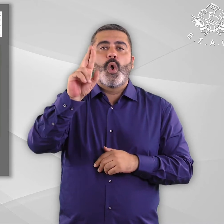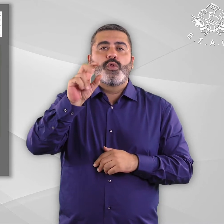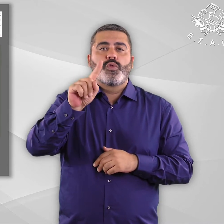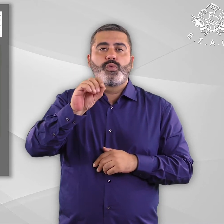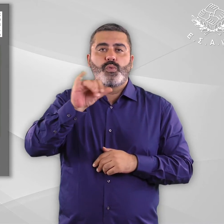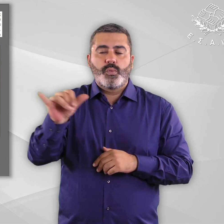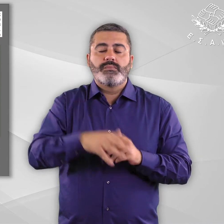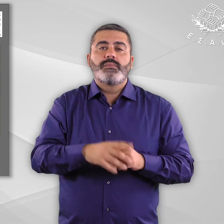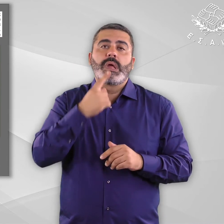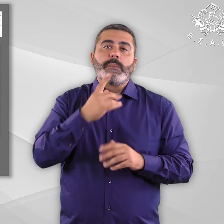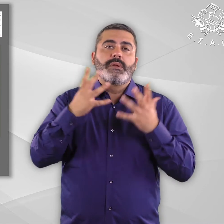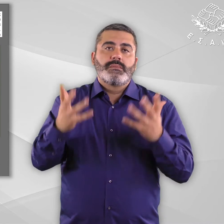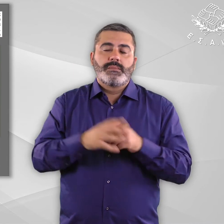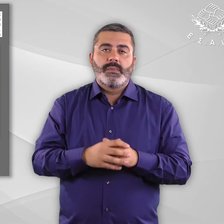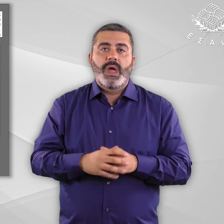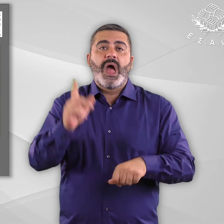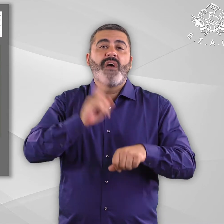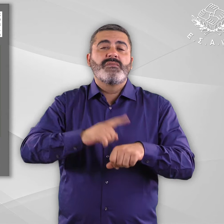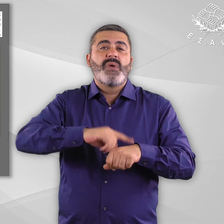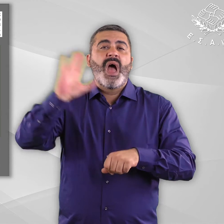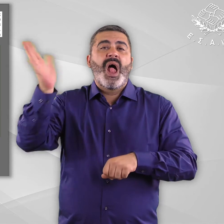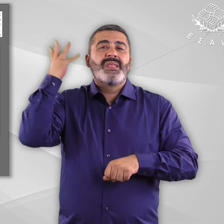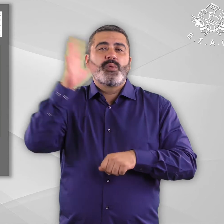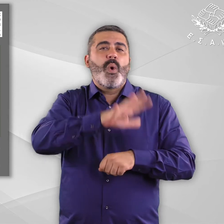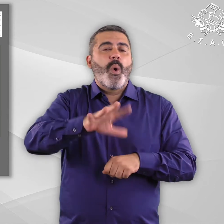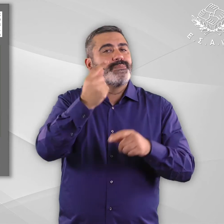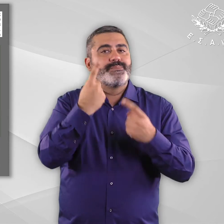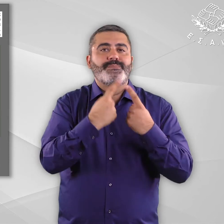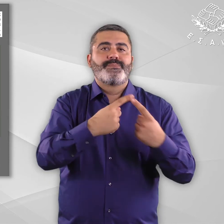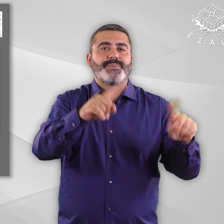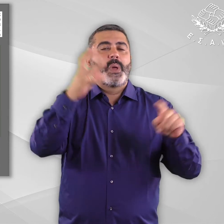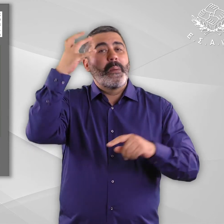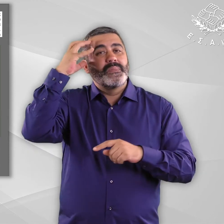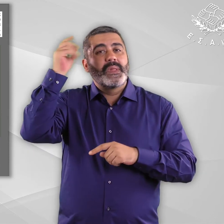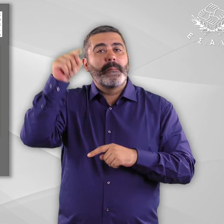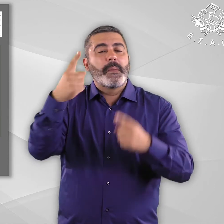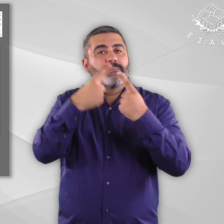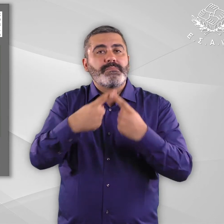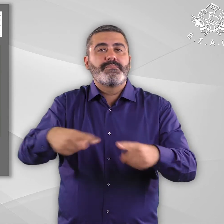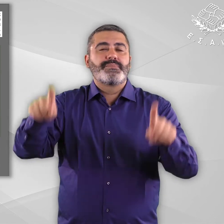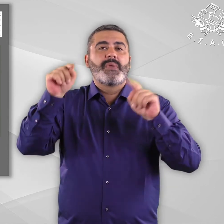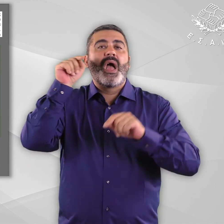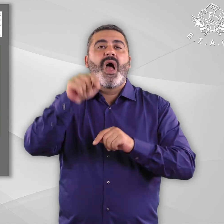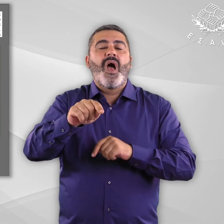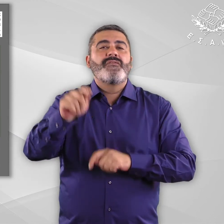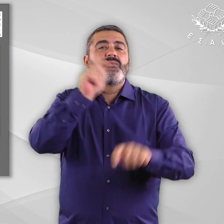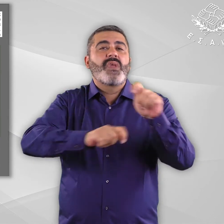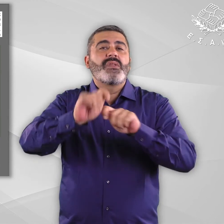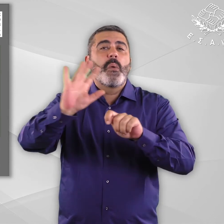ιδιαιτερότητας που χαρακτηρίζει τους αρχαιολογικούς χώρους και τα μνημεία, ότι δηλαδή τα έργα αυτά δημιουργήθηκαν στο παρελθόν, η πρόσβαση δεν